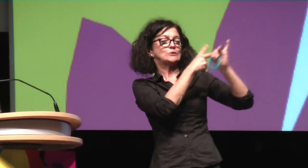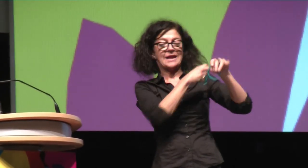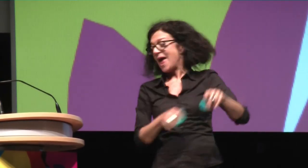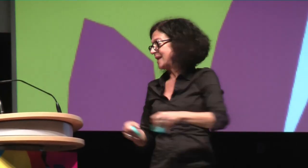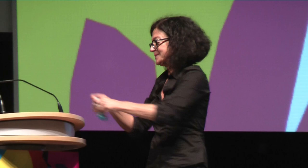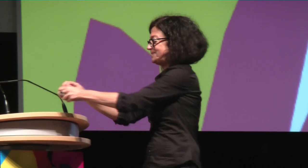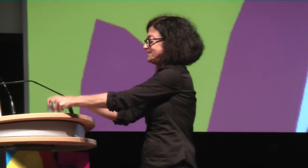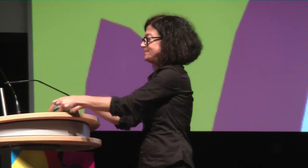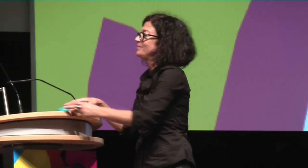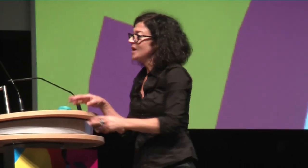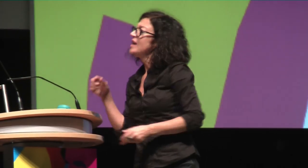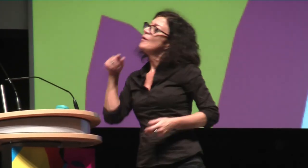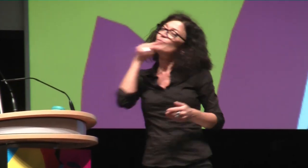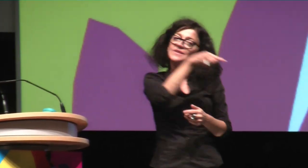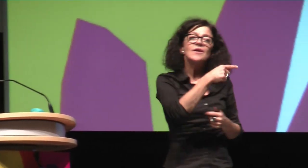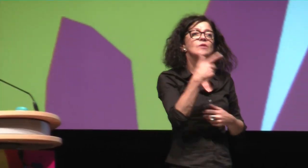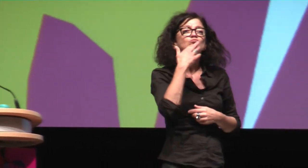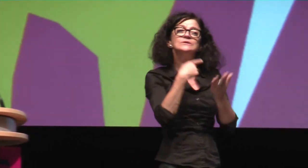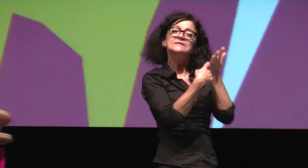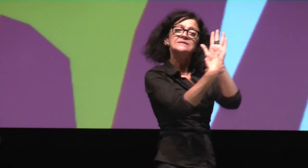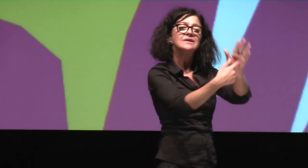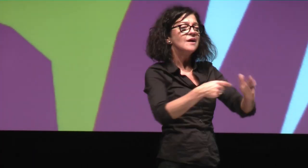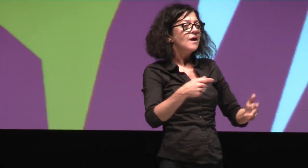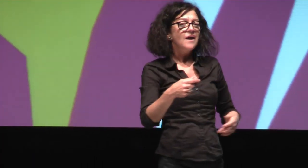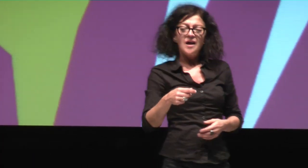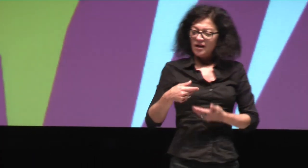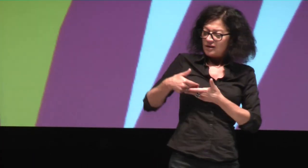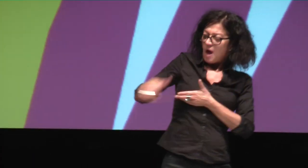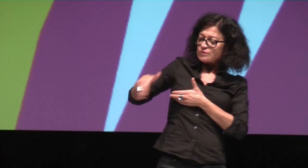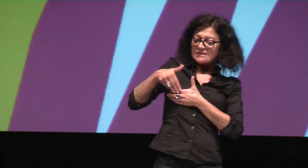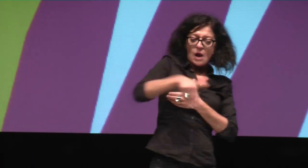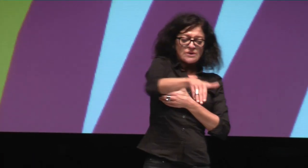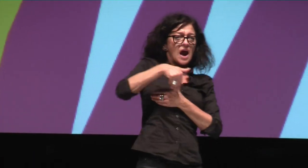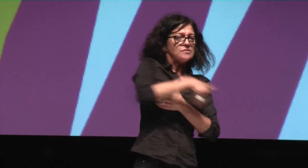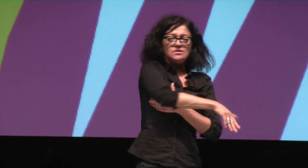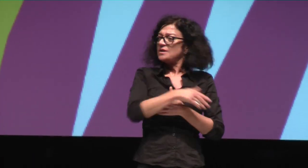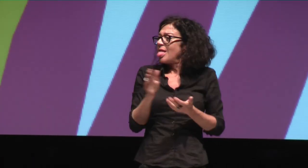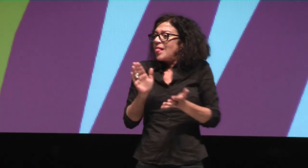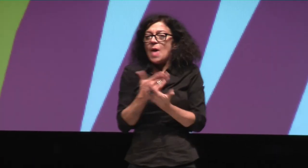diese Armbänder. Da gab es schon welche auch von Österreich. Wir hatten die dann auch bei der Türkisparade. Und